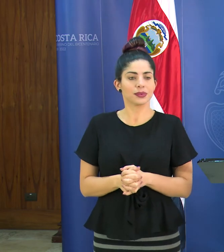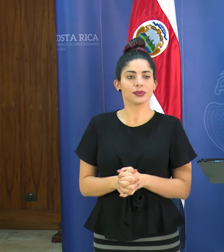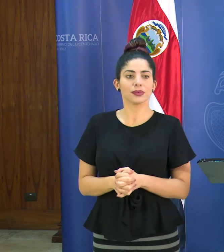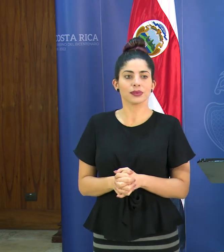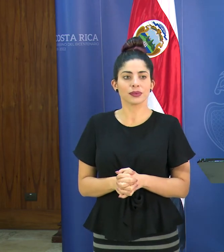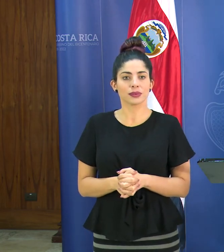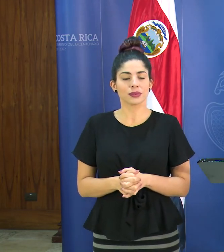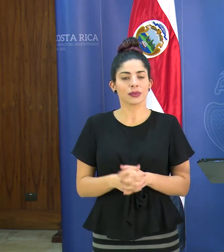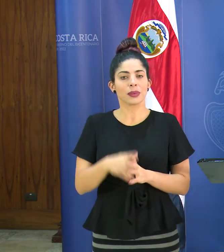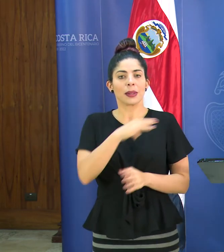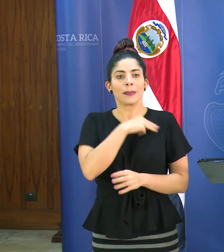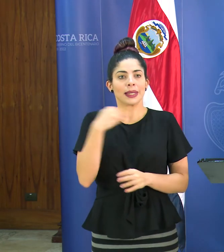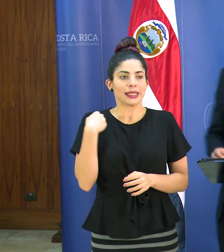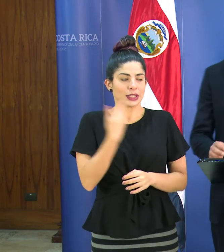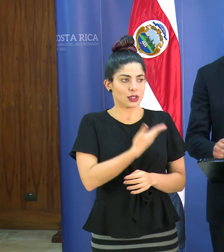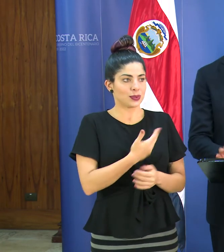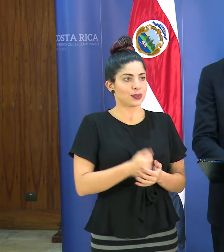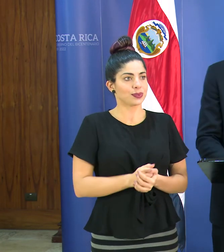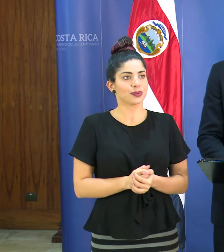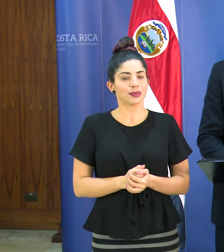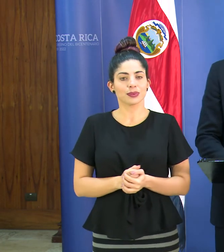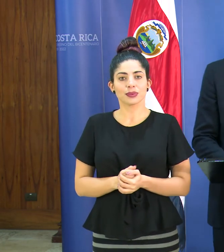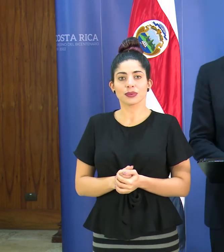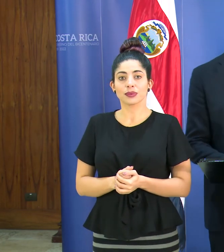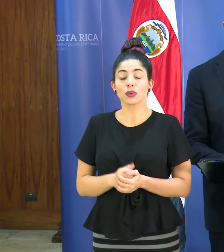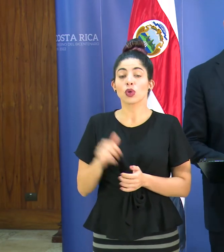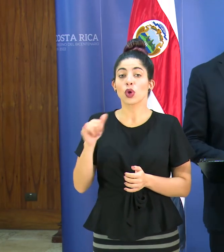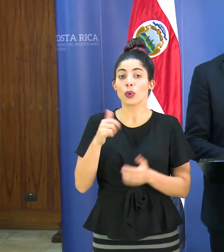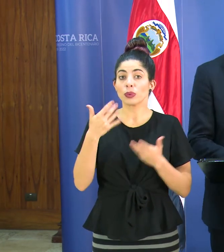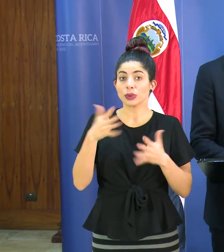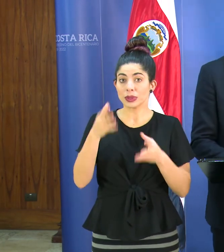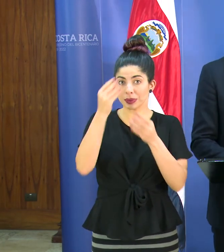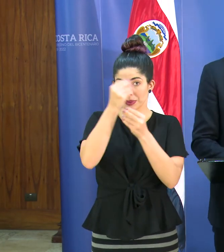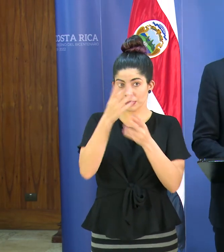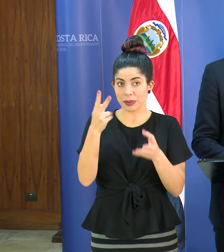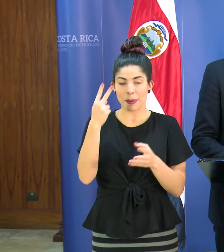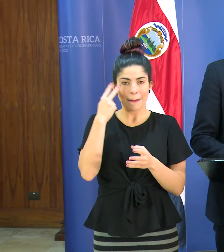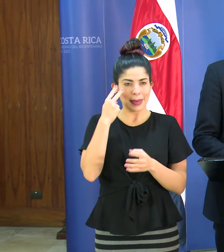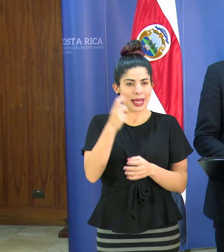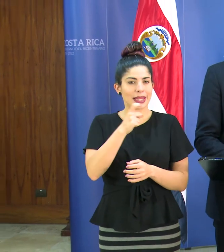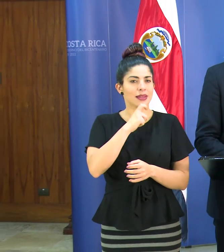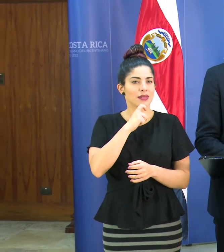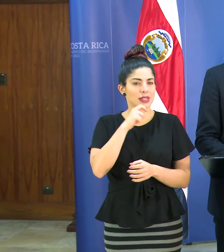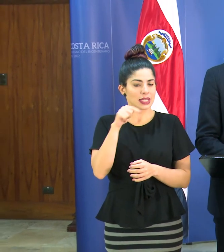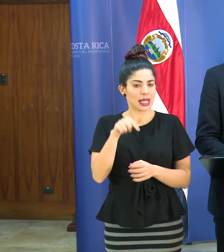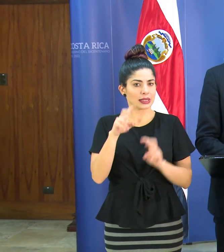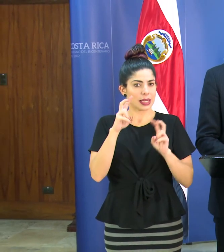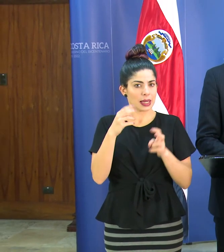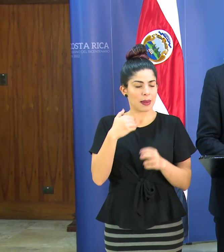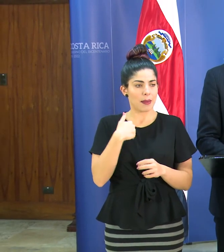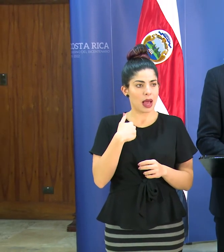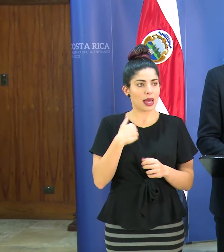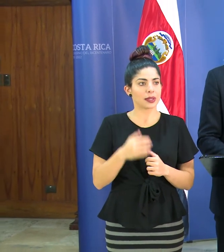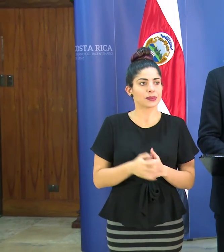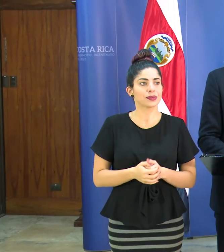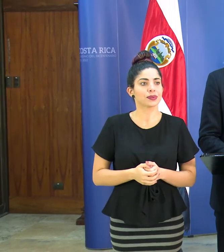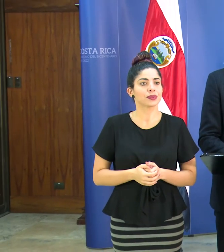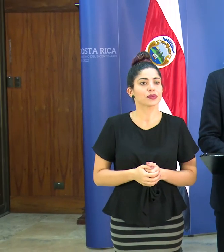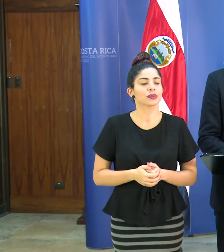señor ministro como hemos indicado la dificultad que tiene esto que